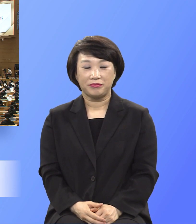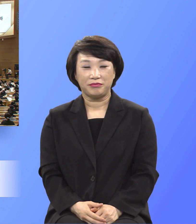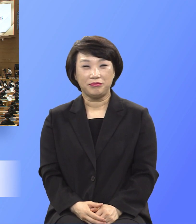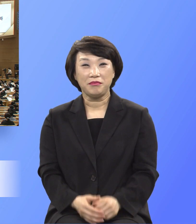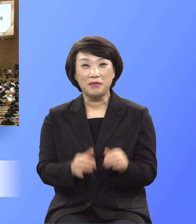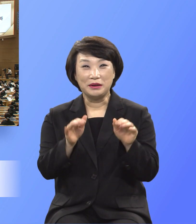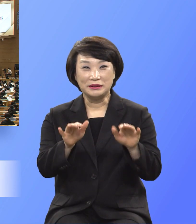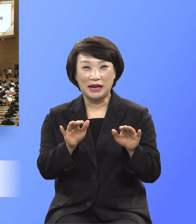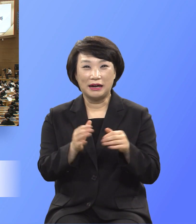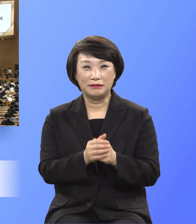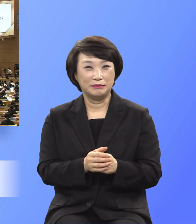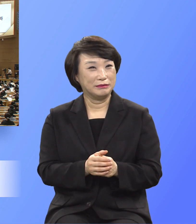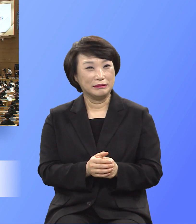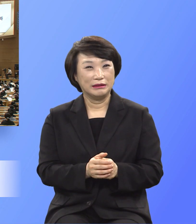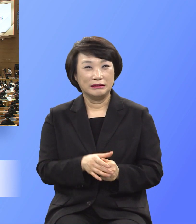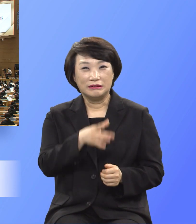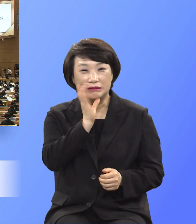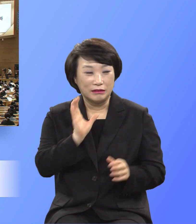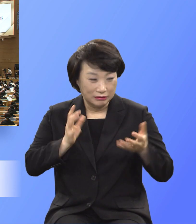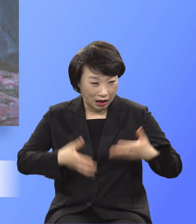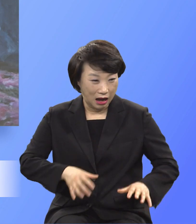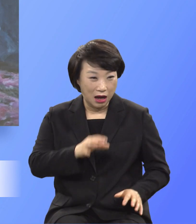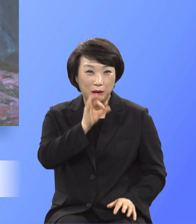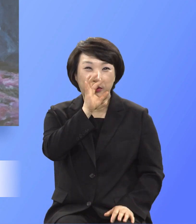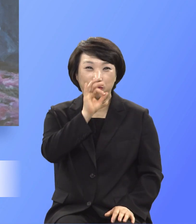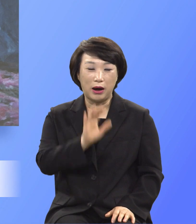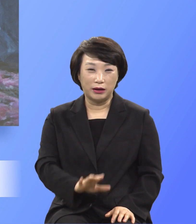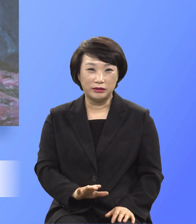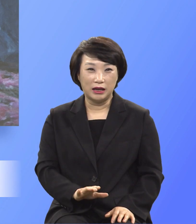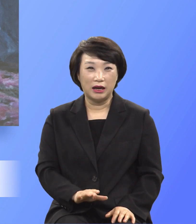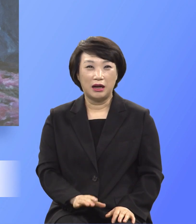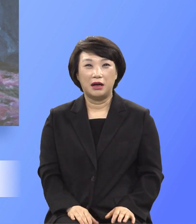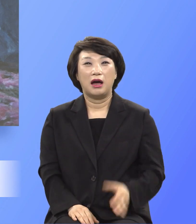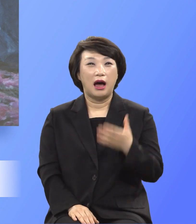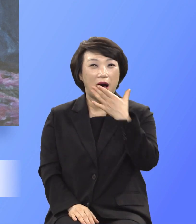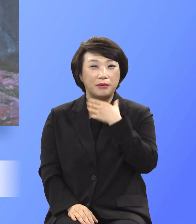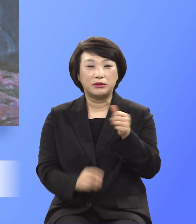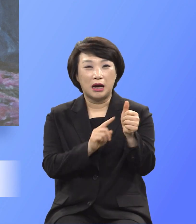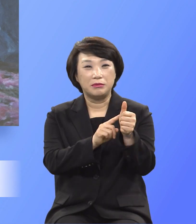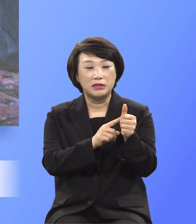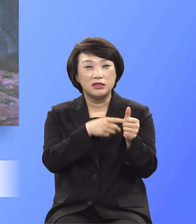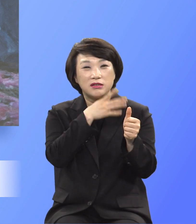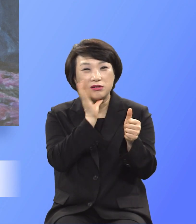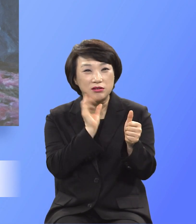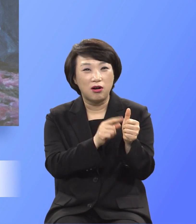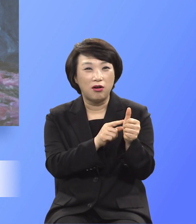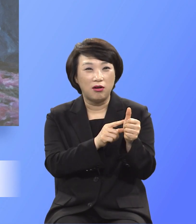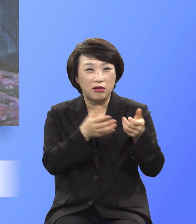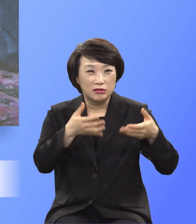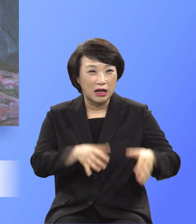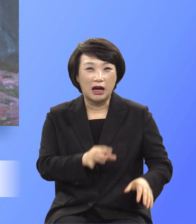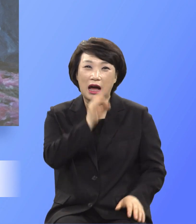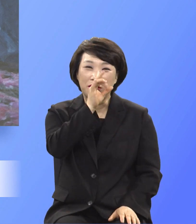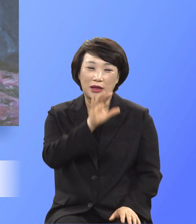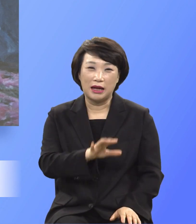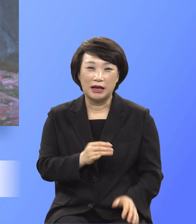할 수 없었다. 아브라함이 늙어서 씨가 죽어버렸고 사라가 늙어서